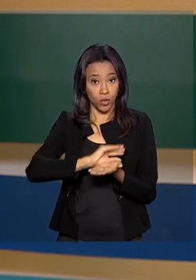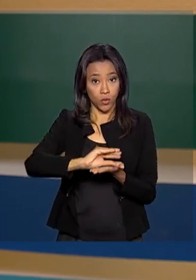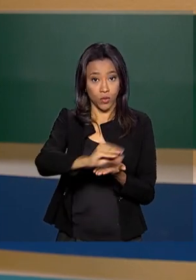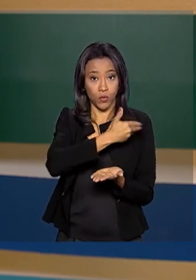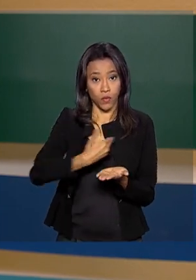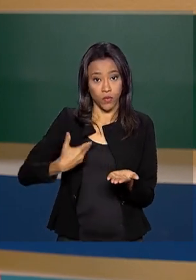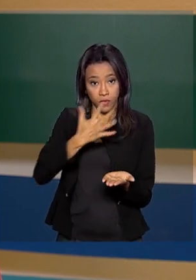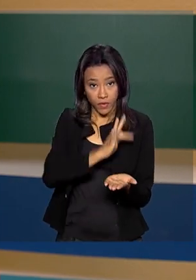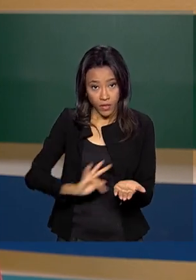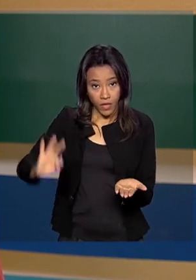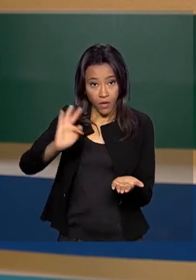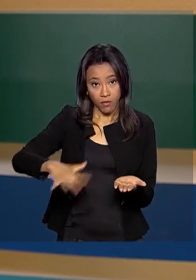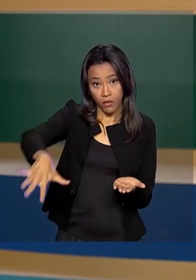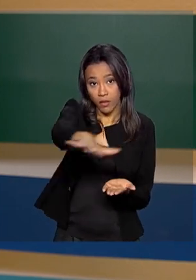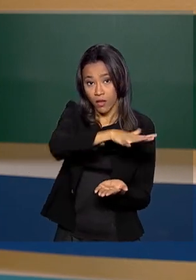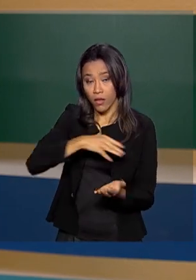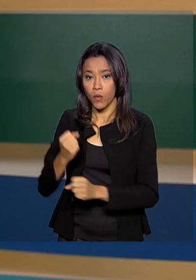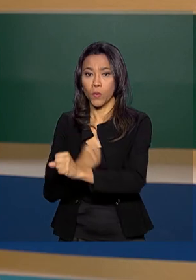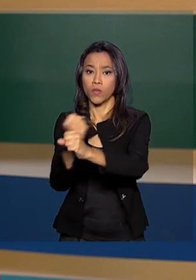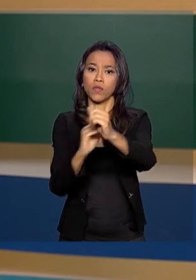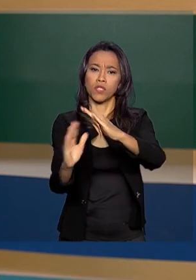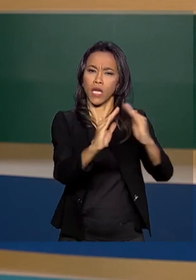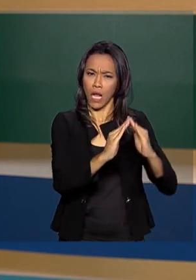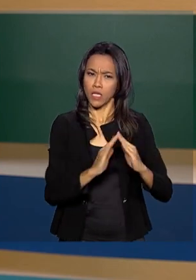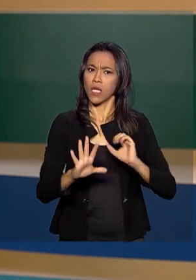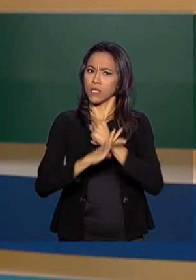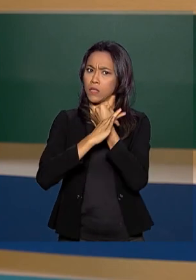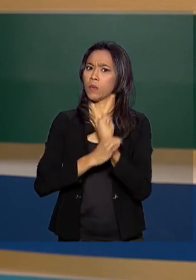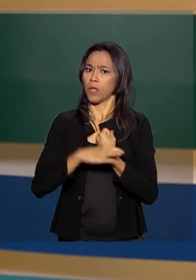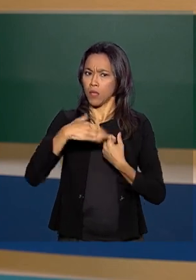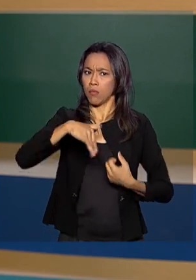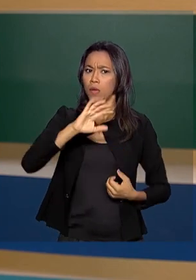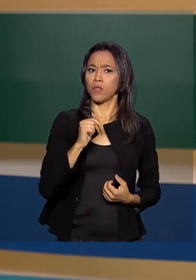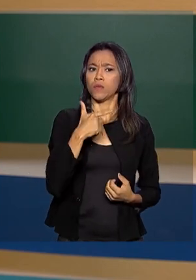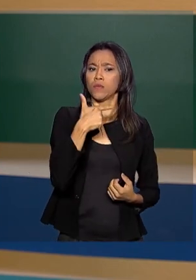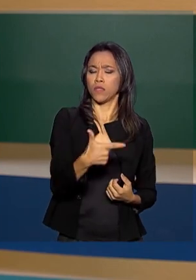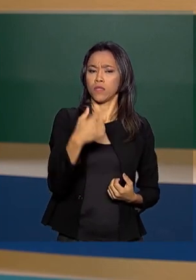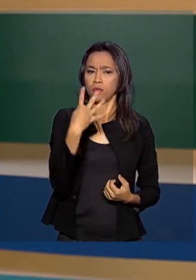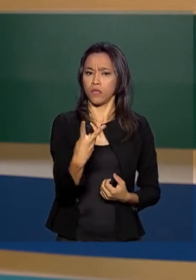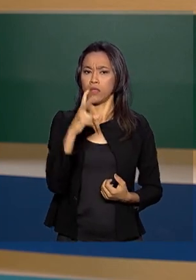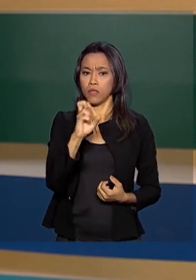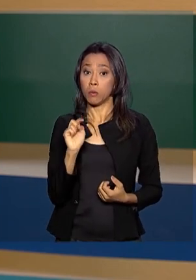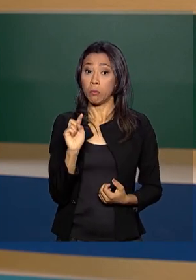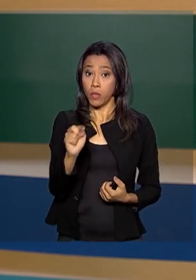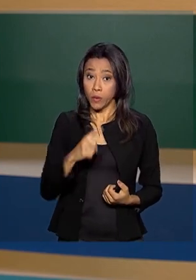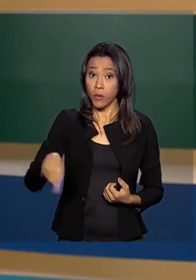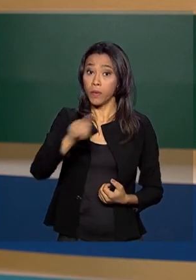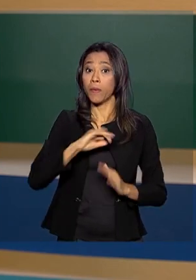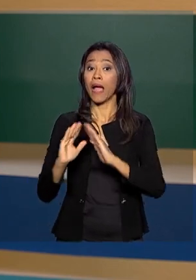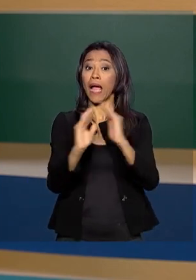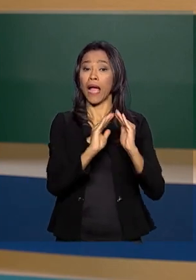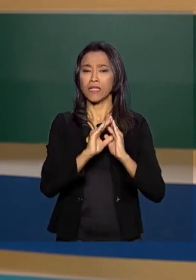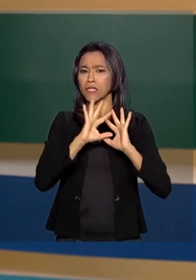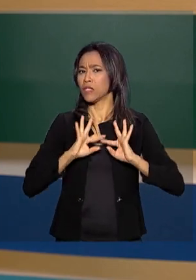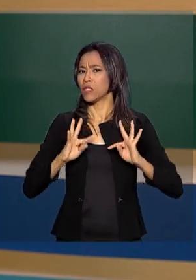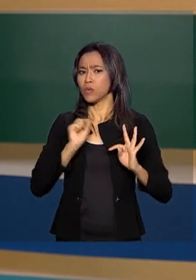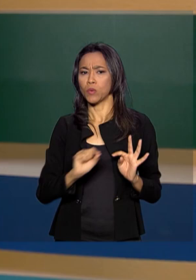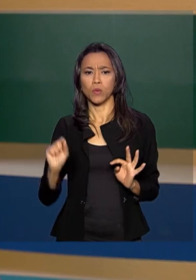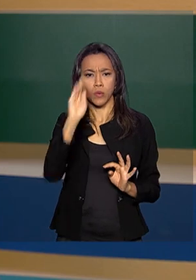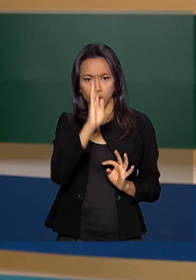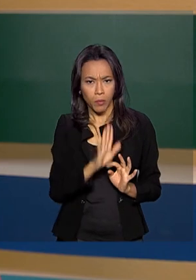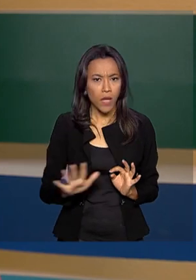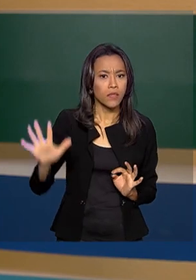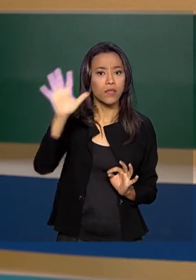de Habitação Popular garantiram a entrega de mais de 245 mil casas em todo o país. Destas,